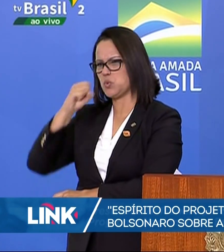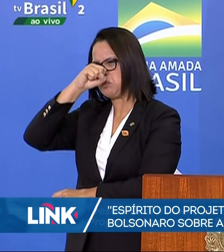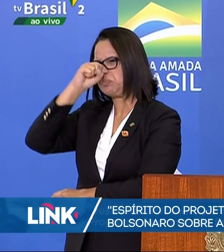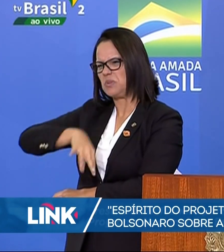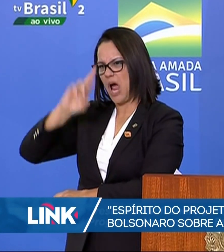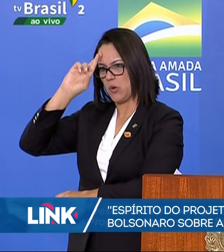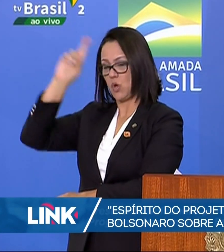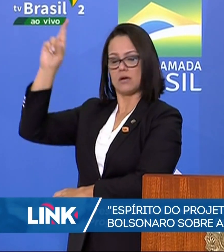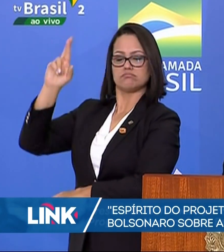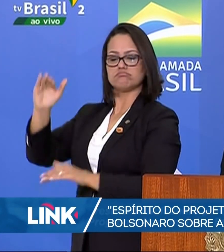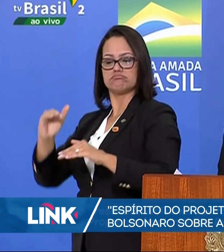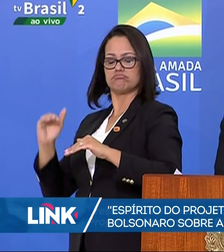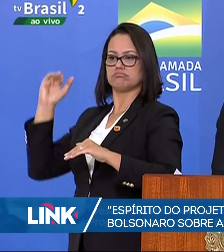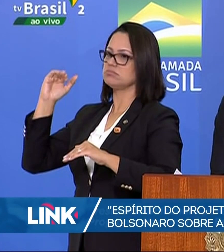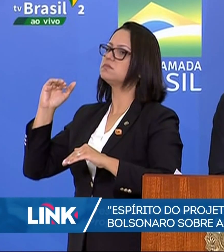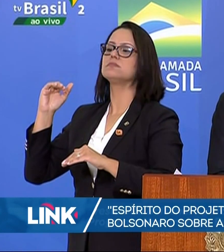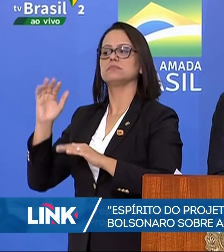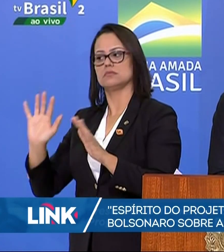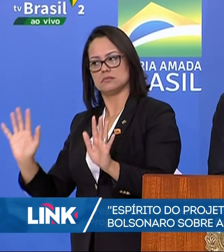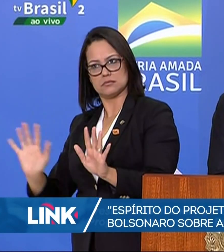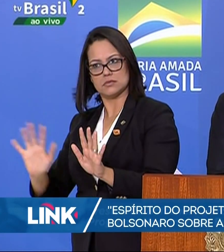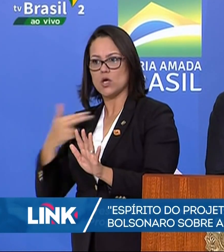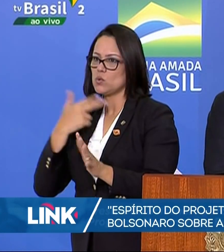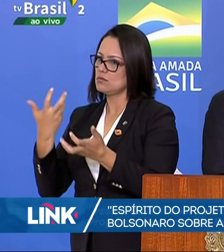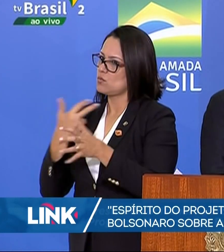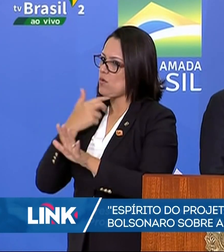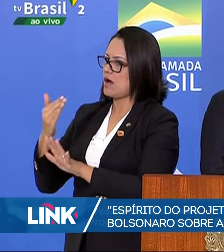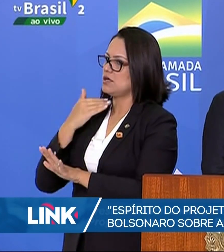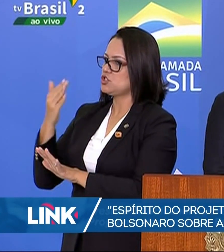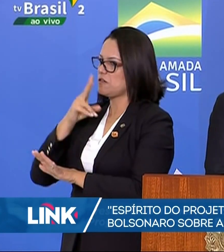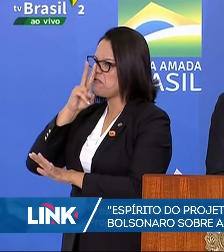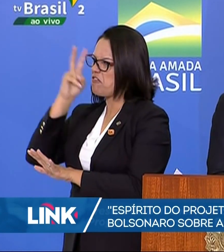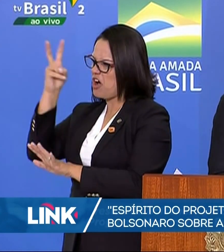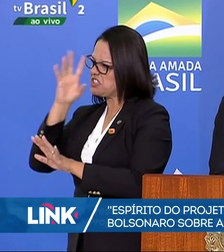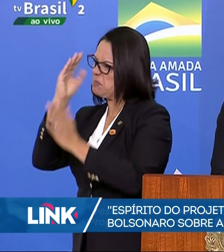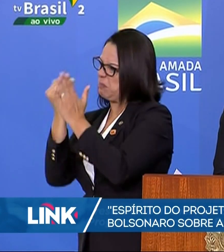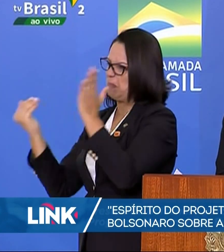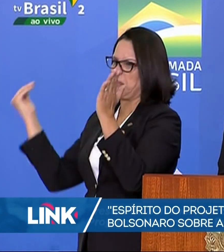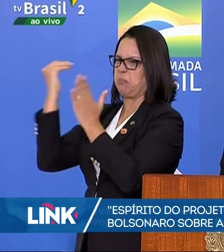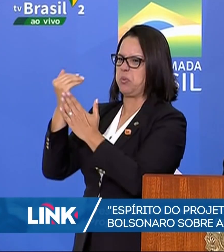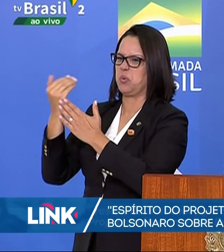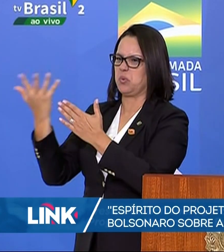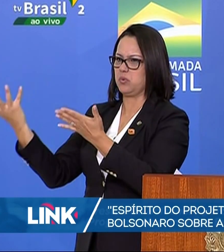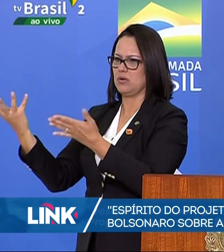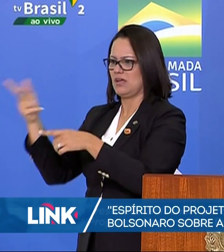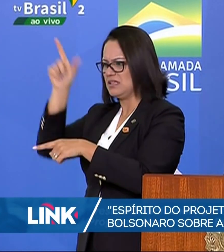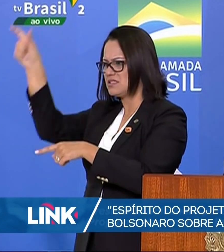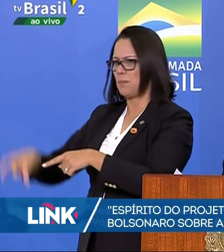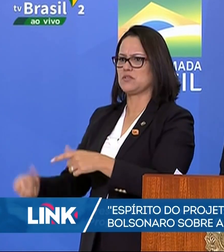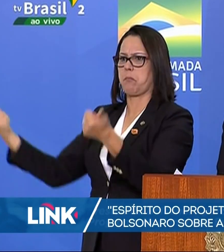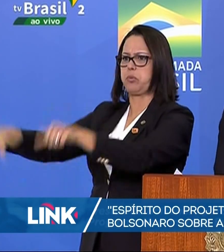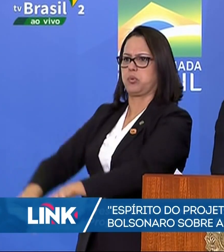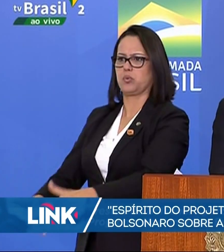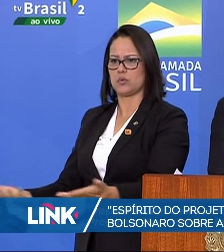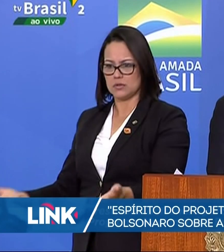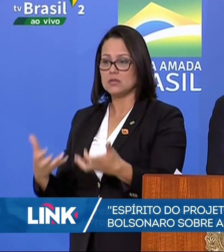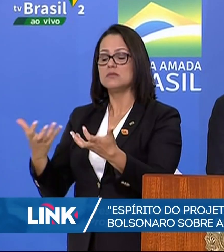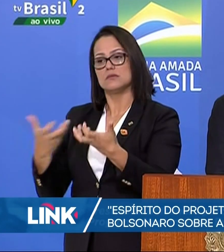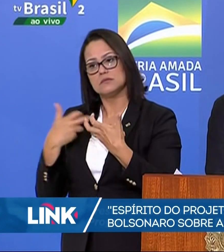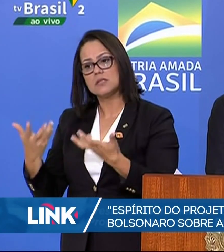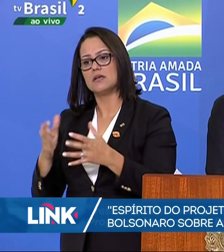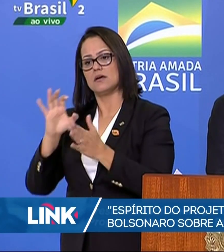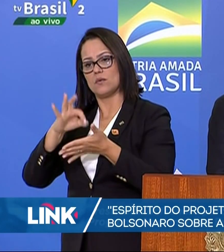botar um remédio excessivamente forte, de modo que venha matar o paciente. Queremos que as